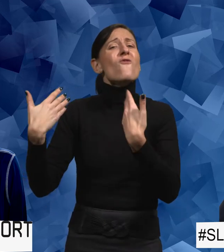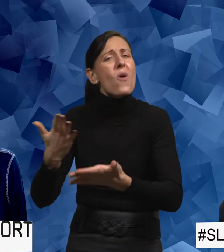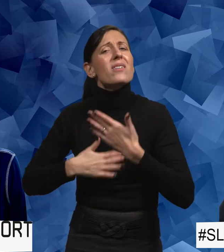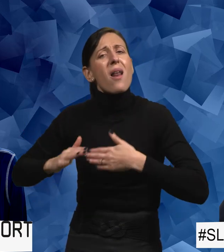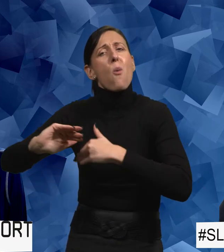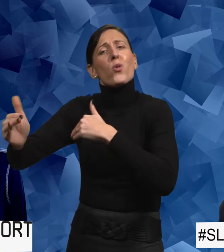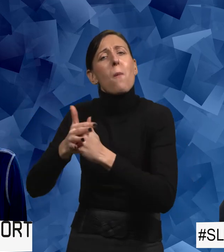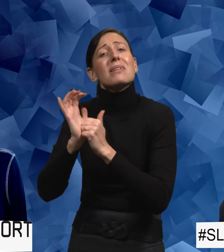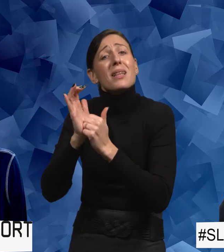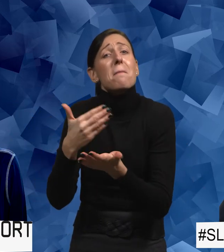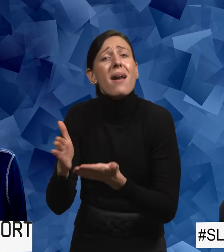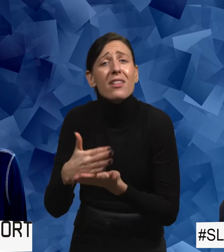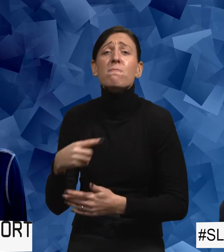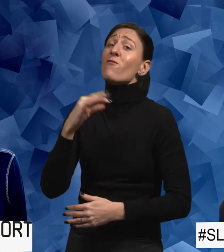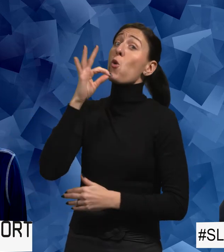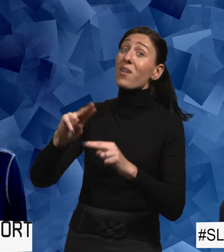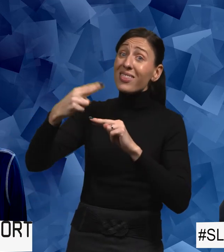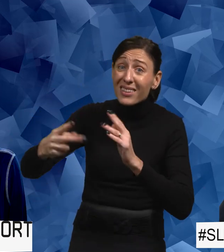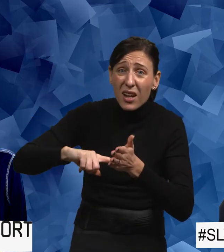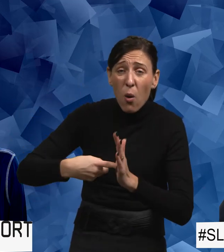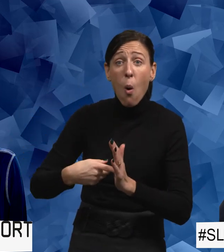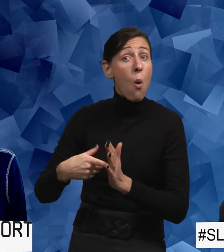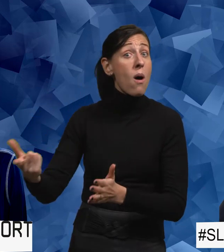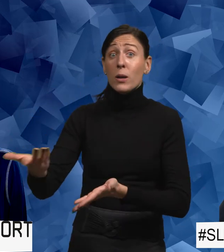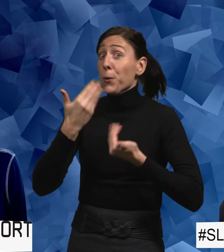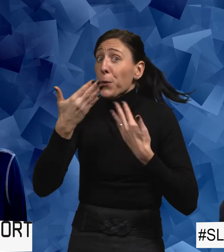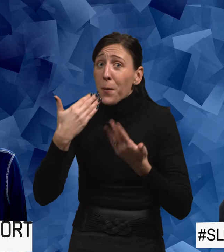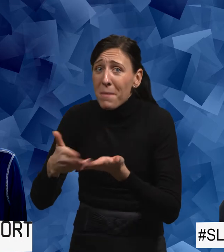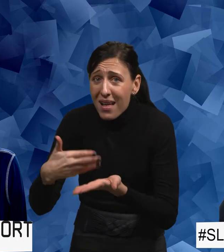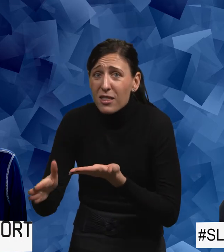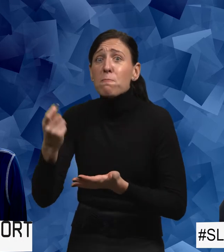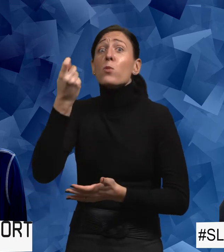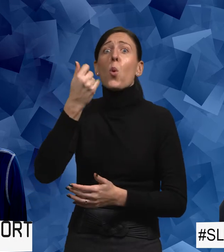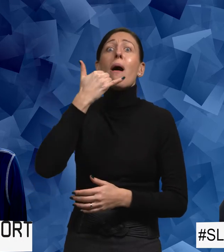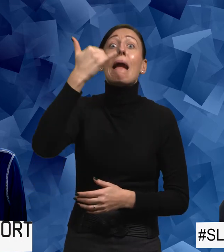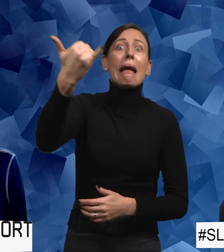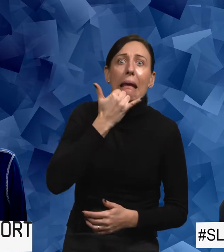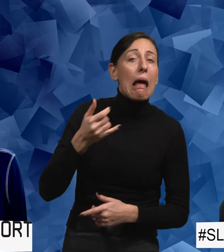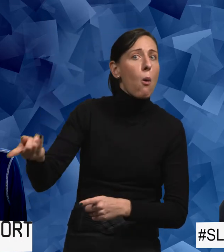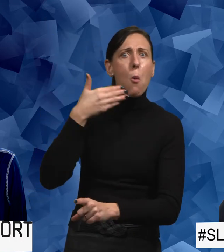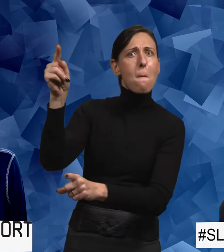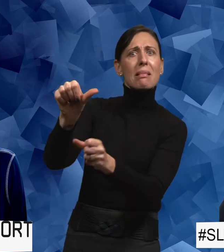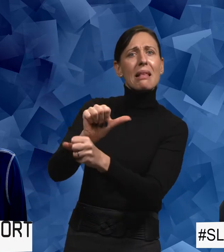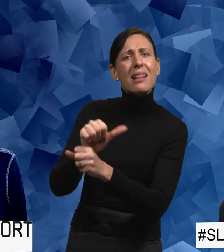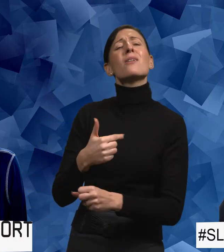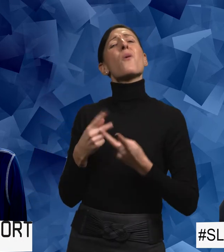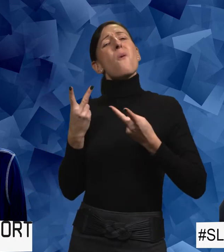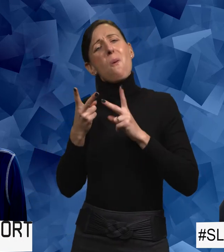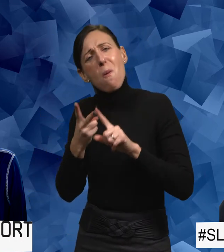jättegärna återkomma. Jag frågar dig nästa gång också. Ute blir det nästa gång att någon ringer och frågar efter henne. Alltså så, för det